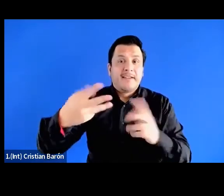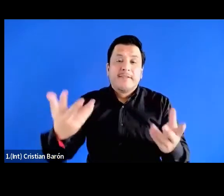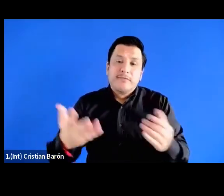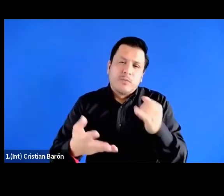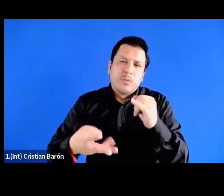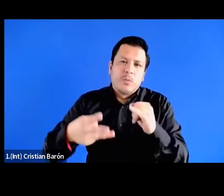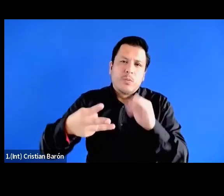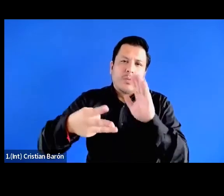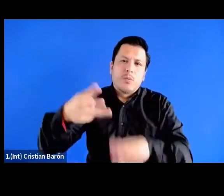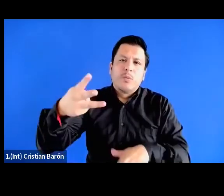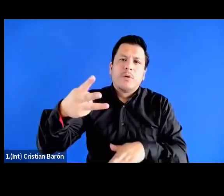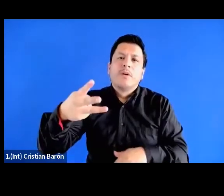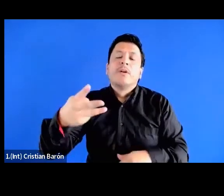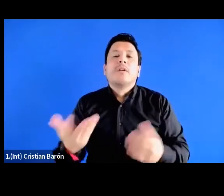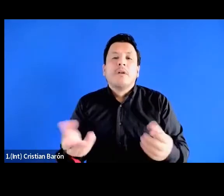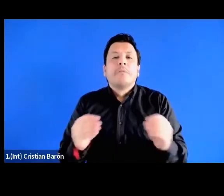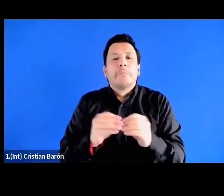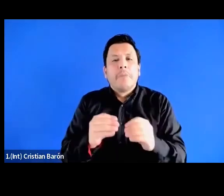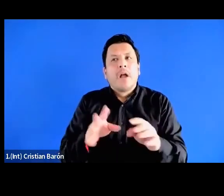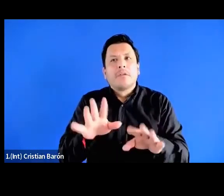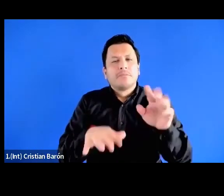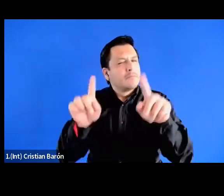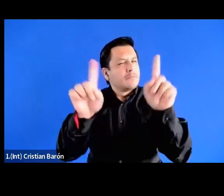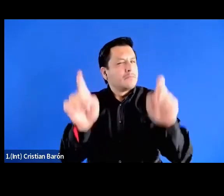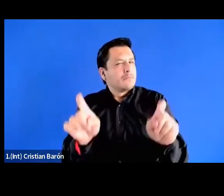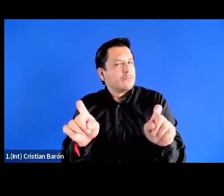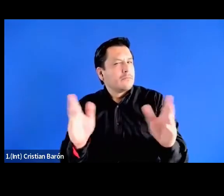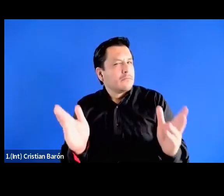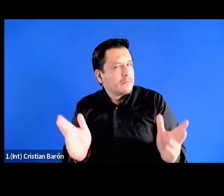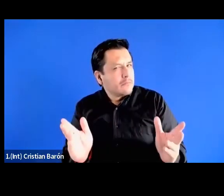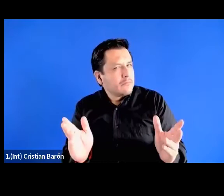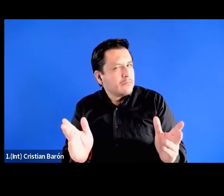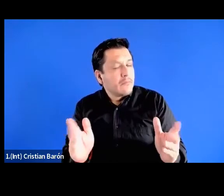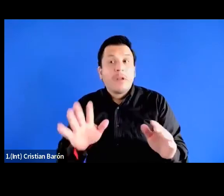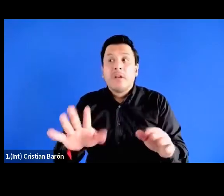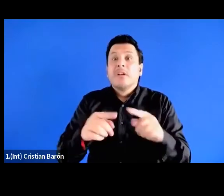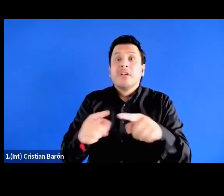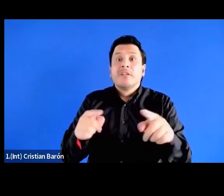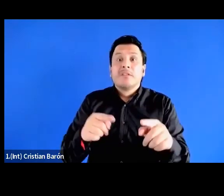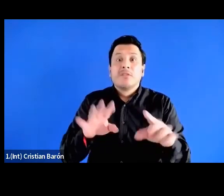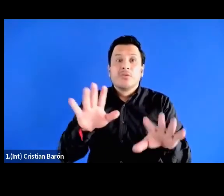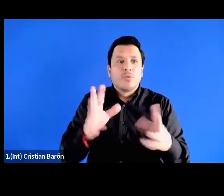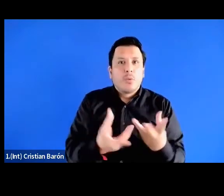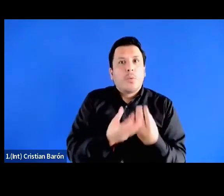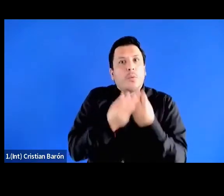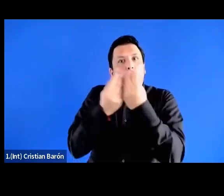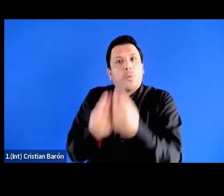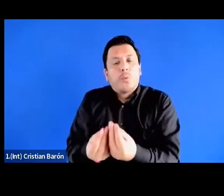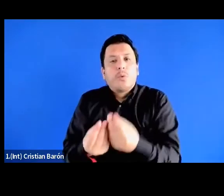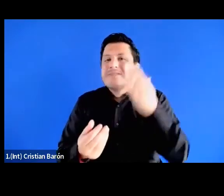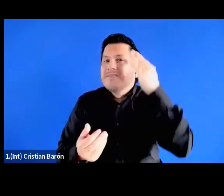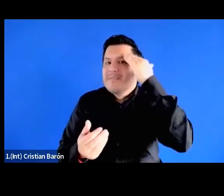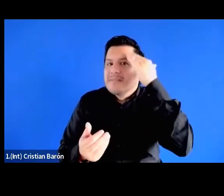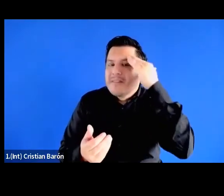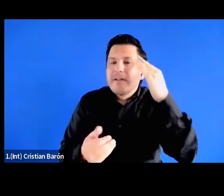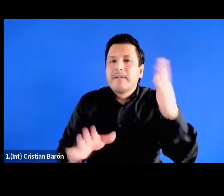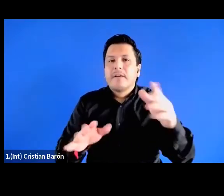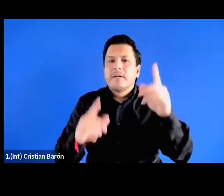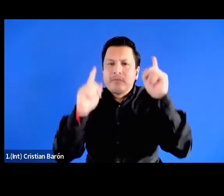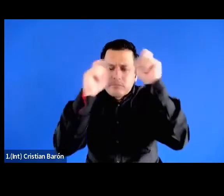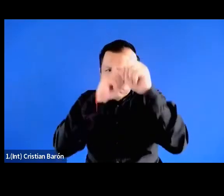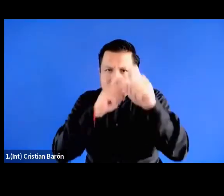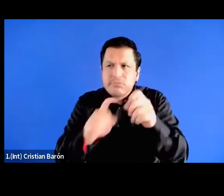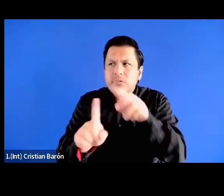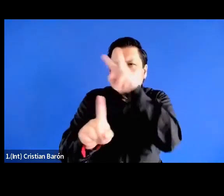que también lo hago en términos de pregunta ¿cómo la colonialidad del saber y del ser en las objetividades